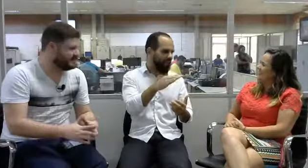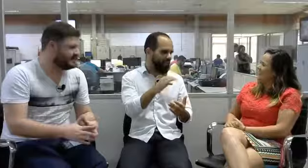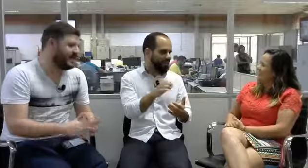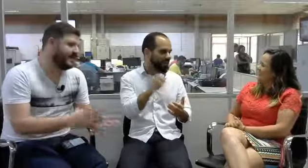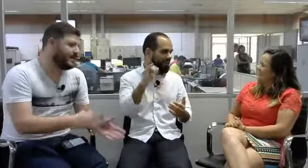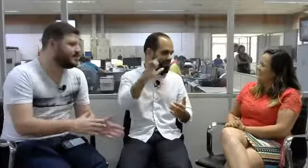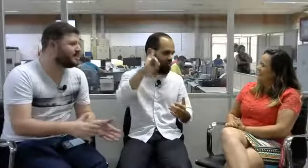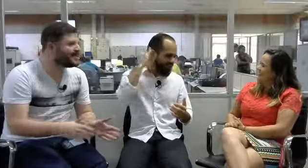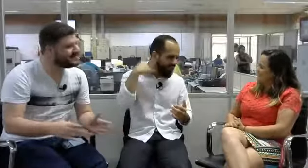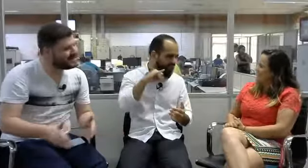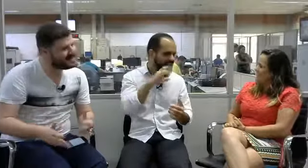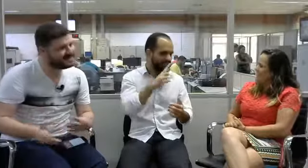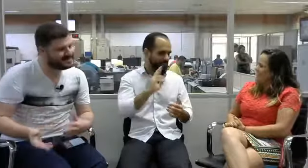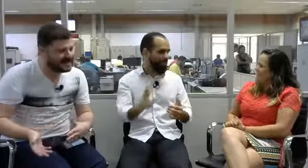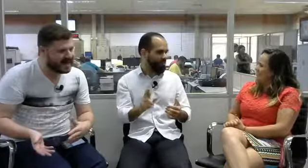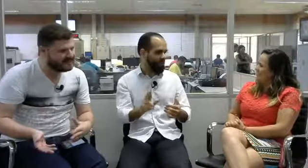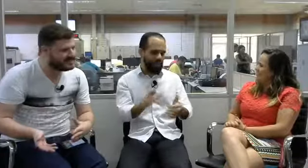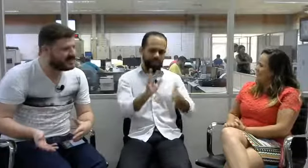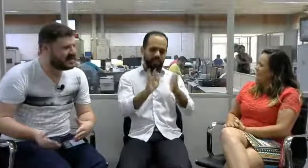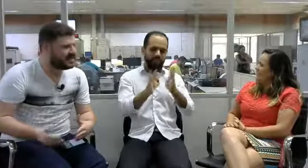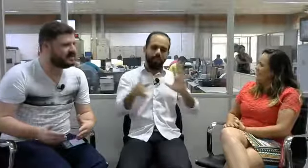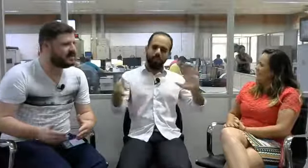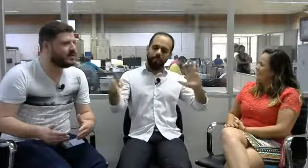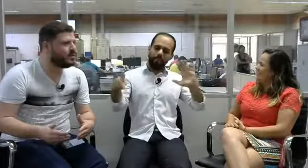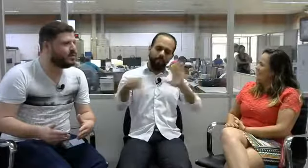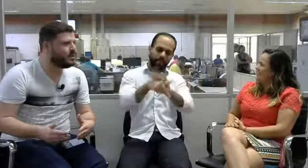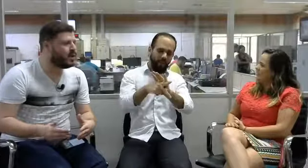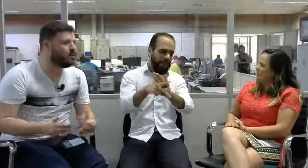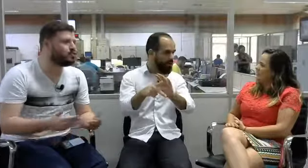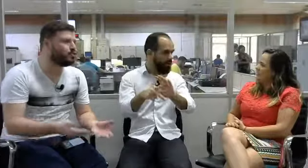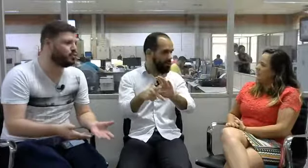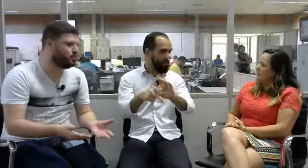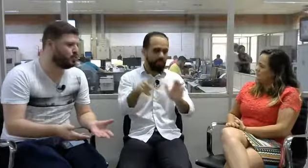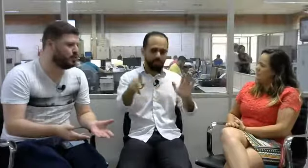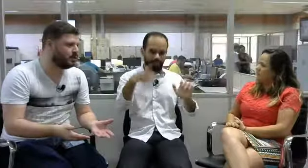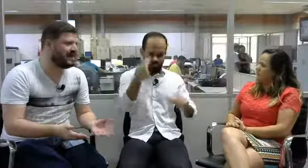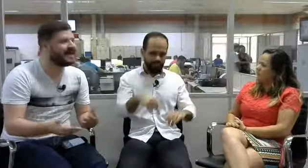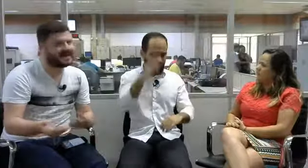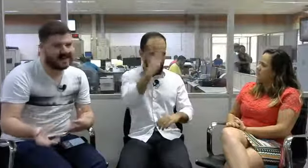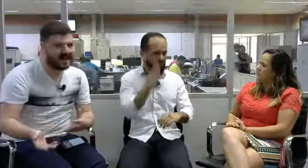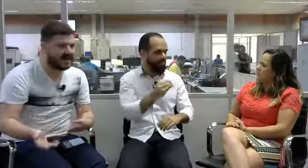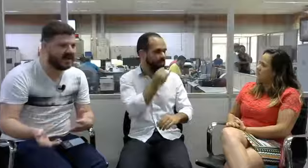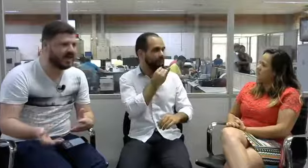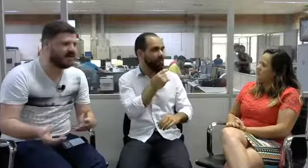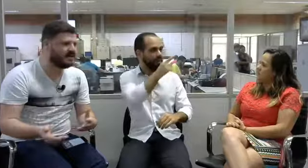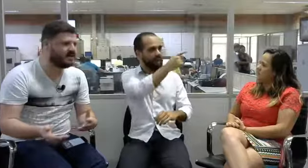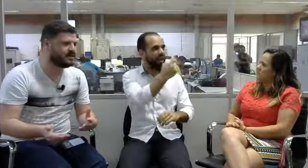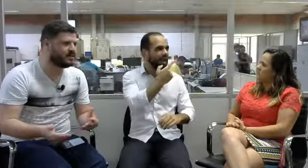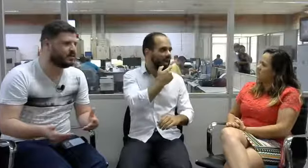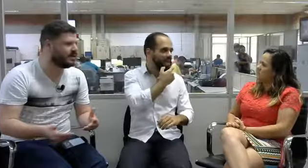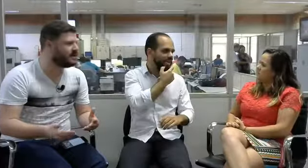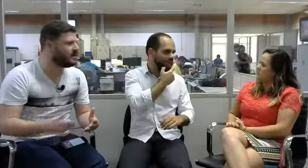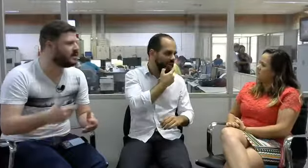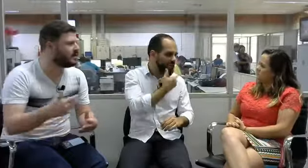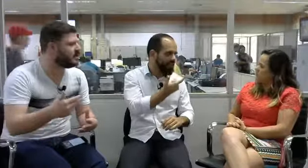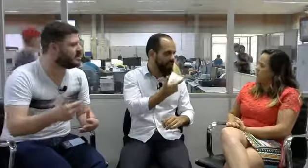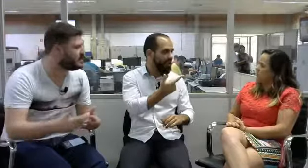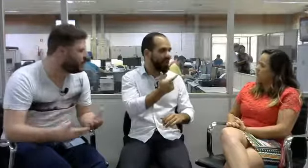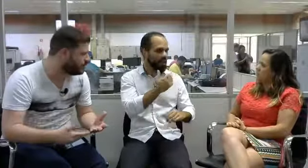ela é a linguagem brasileira de sinais, então um surdo da Inglaterra, ele se comunica em outra,